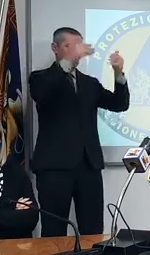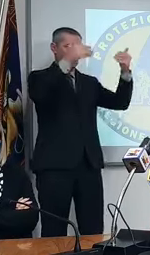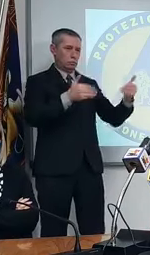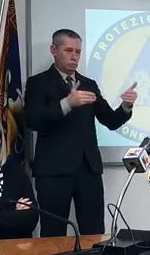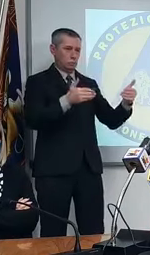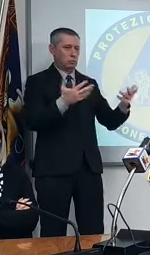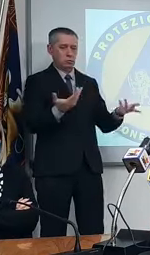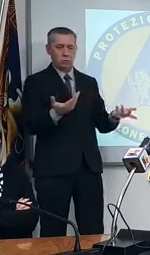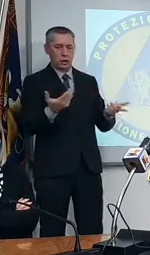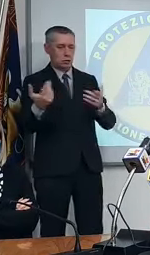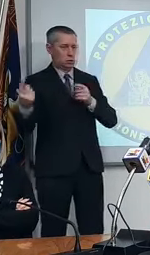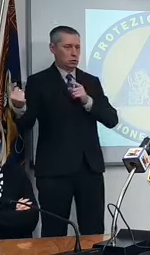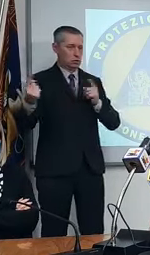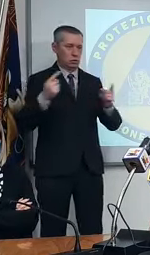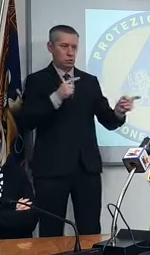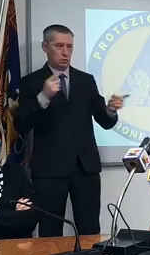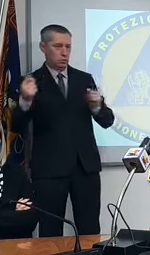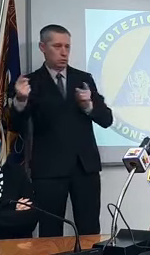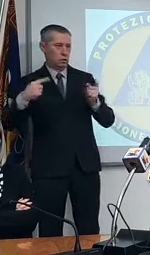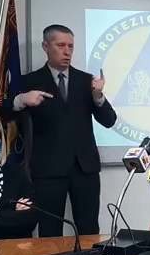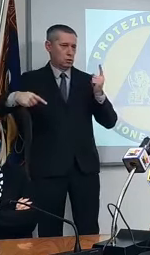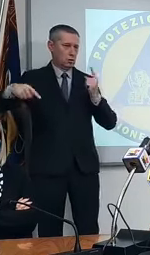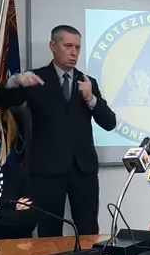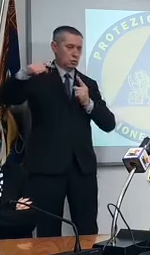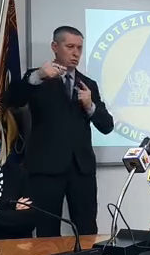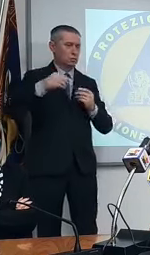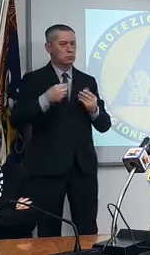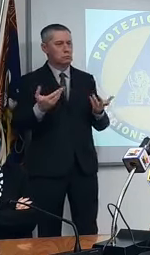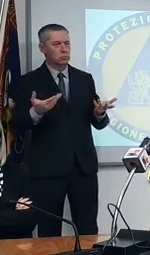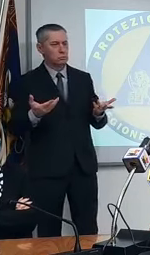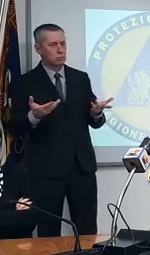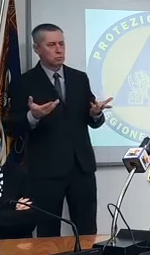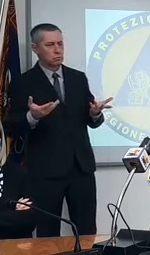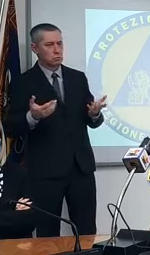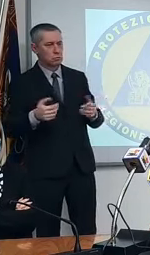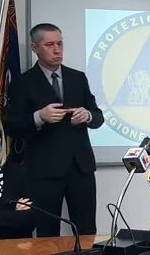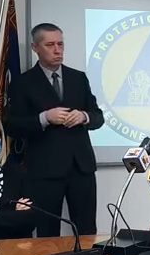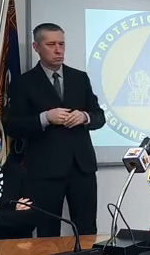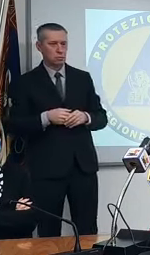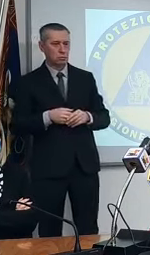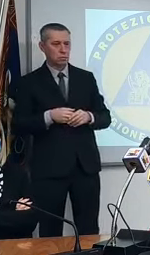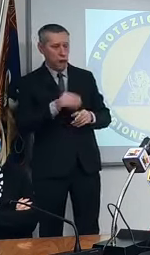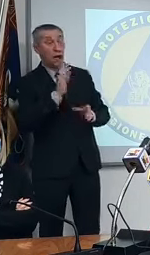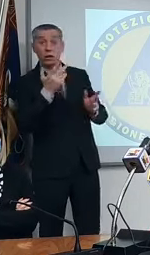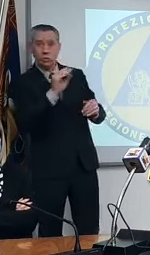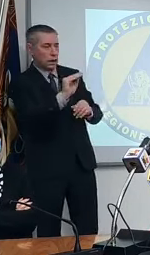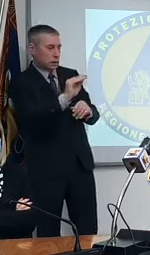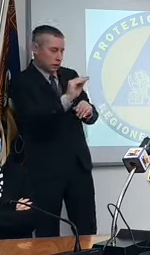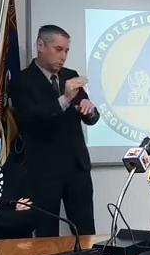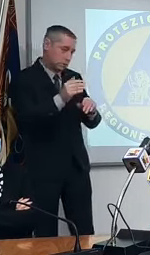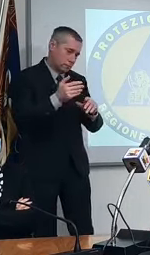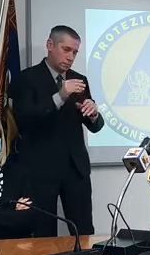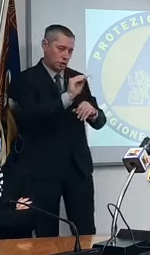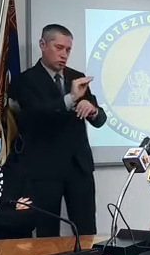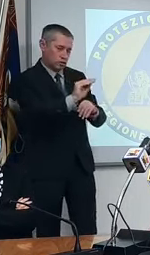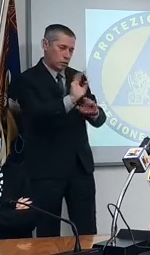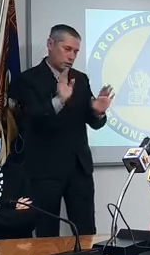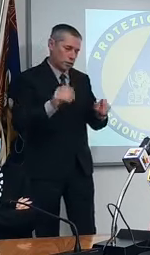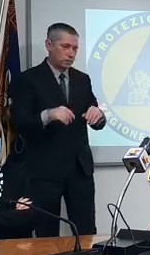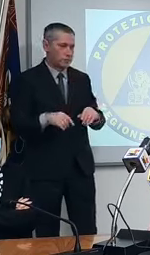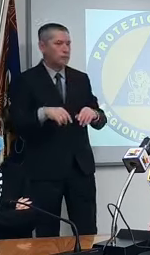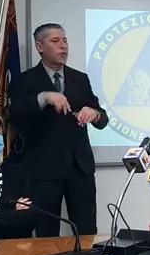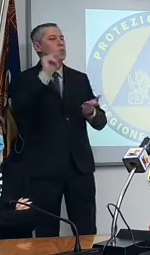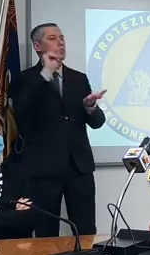rispondono per cui non c'è verso grazie la domanda come si può fare a